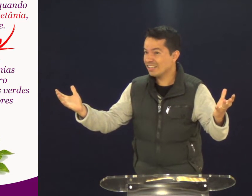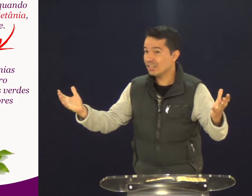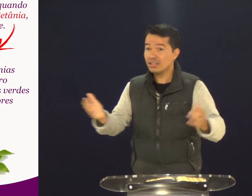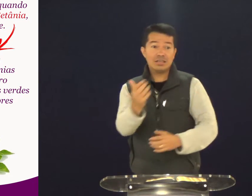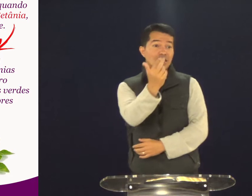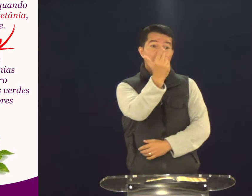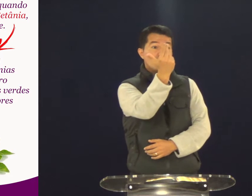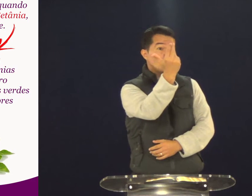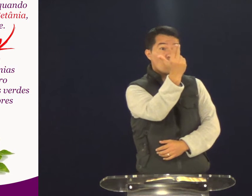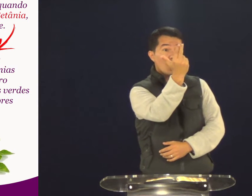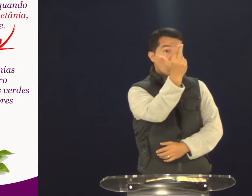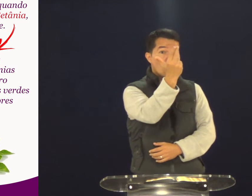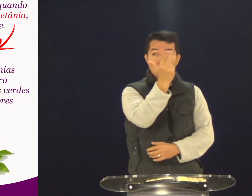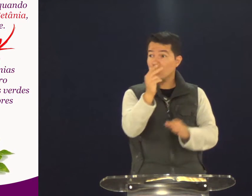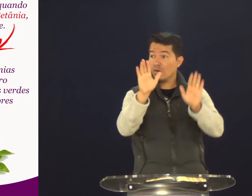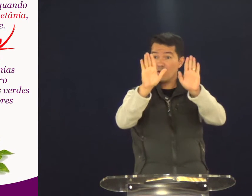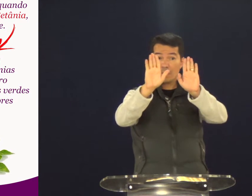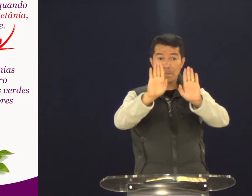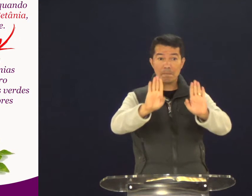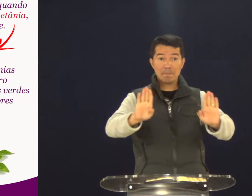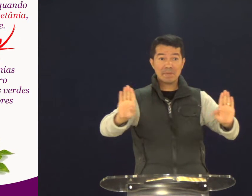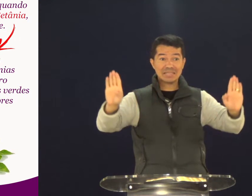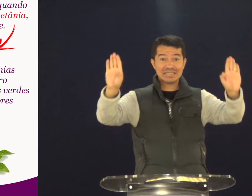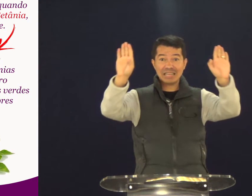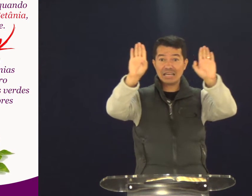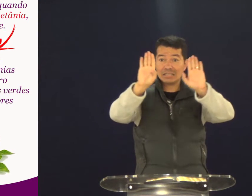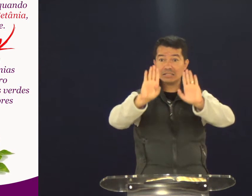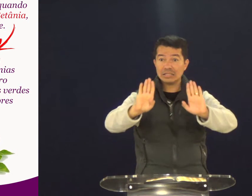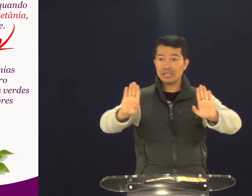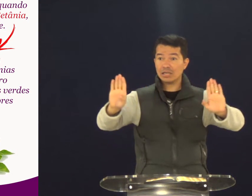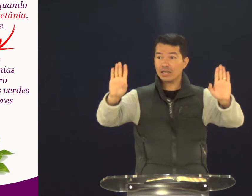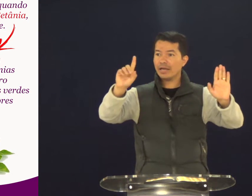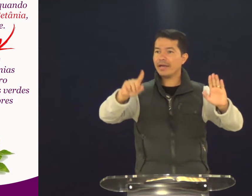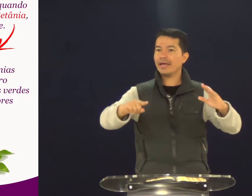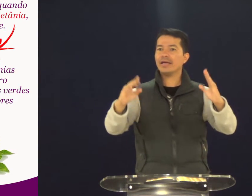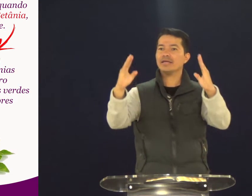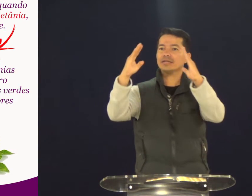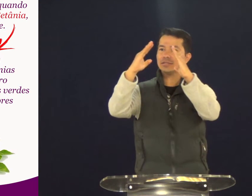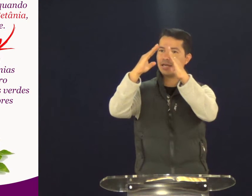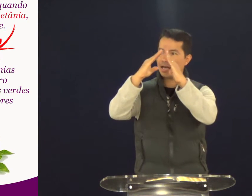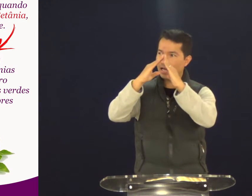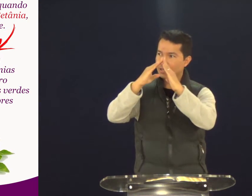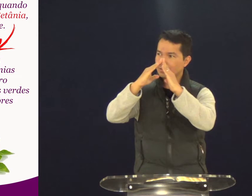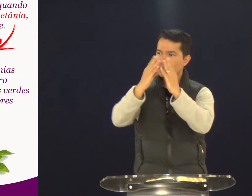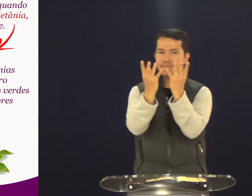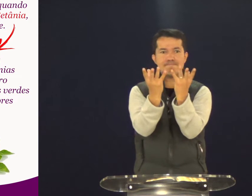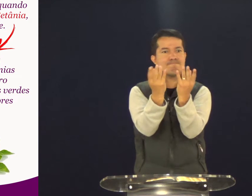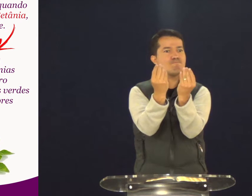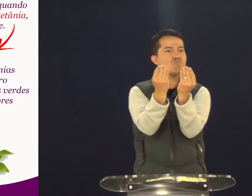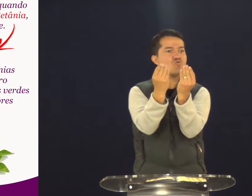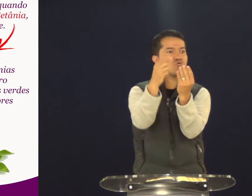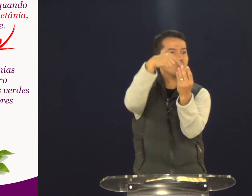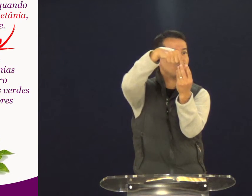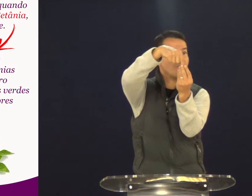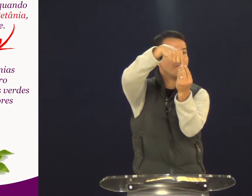É igual o que aconteceu ali em Betânia. Betânia era a casa